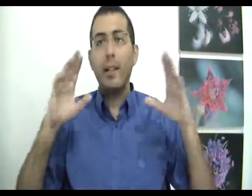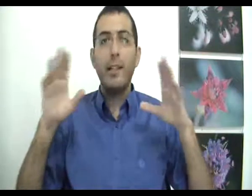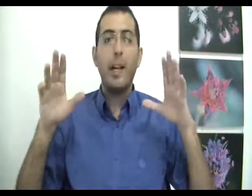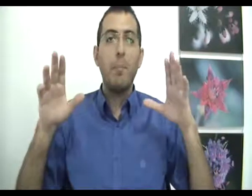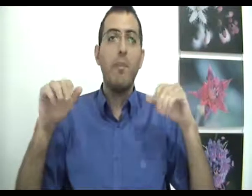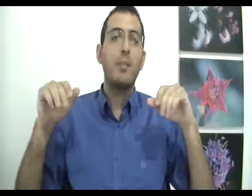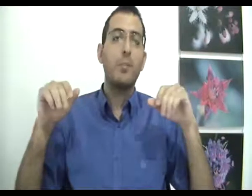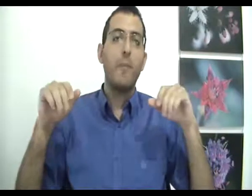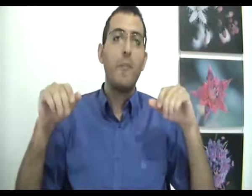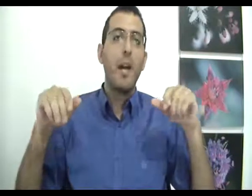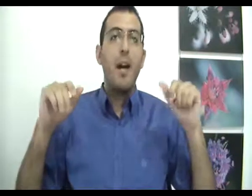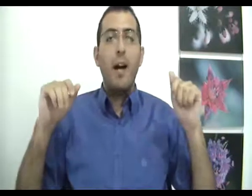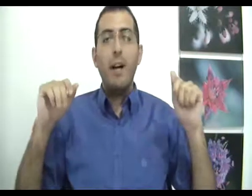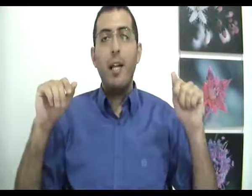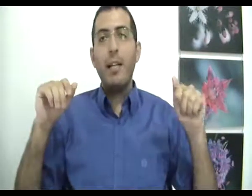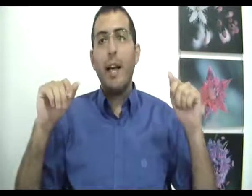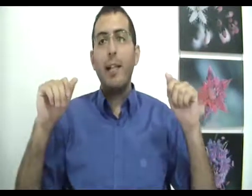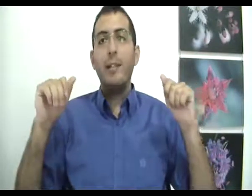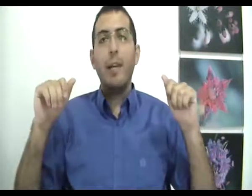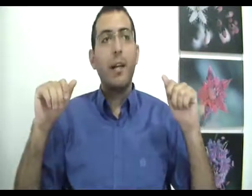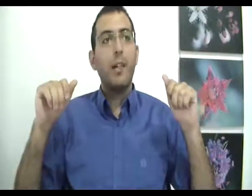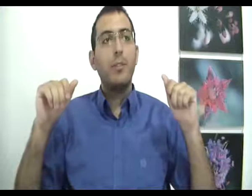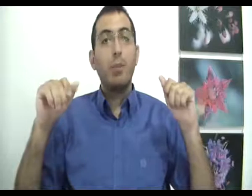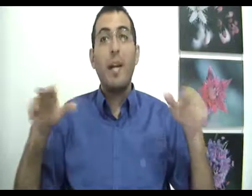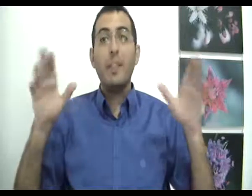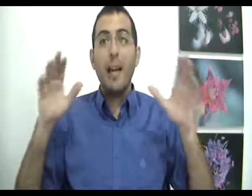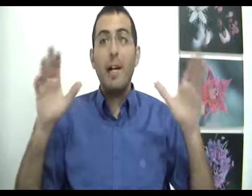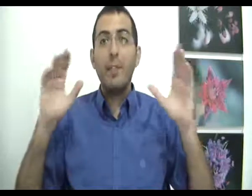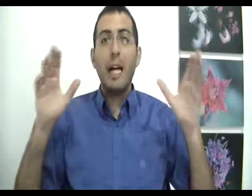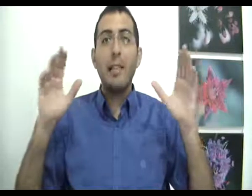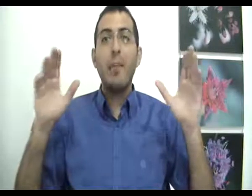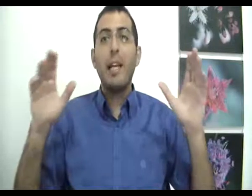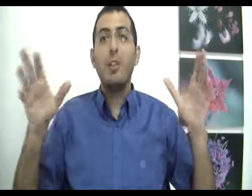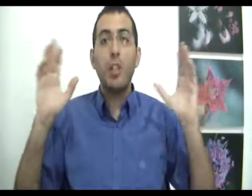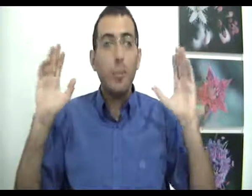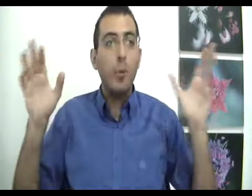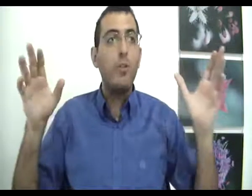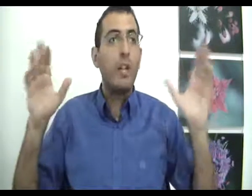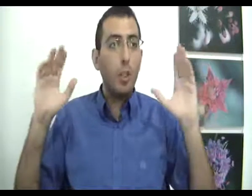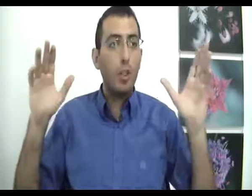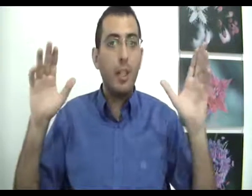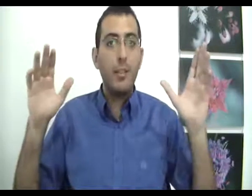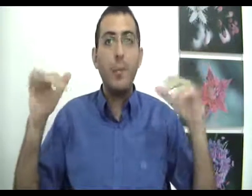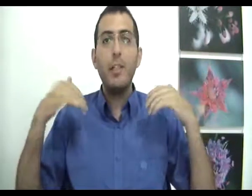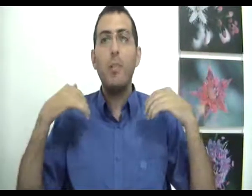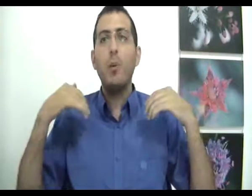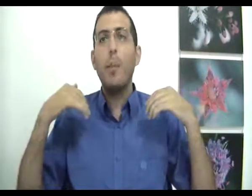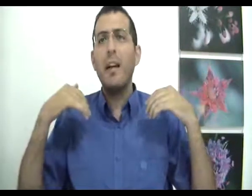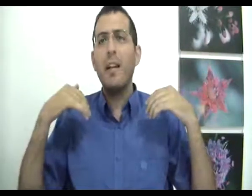כן עניין בפני עצמו. אבל כרגע נדבר, זאת אומרת שגם כאשר האדם מגיע לשלמות ולאושר, תמיד יש לו בתוכו פחד,